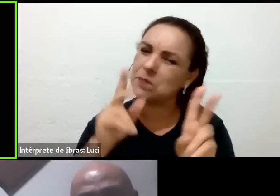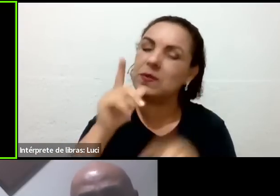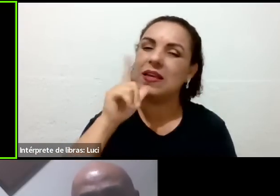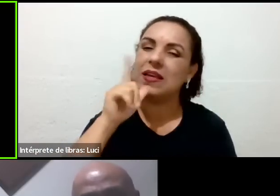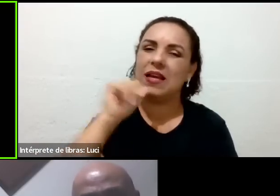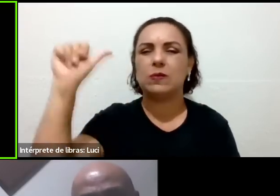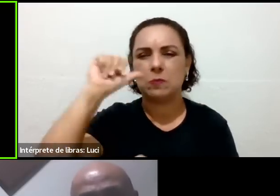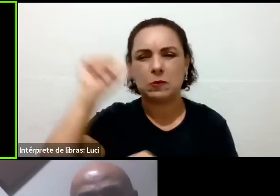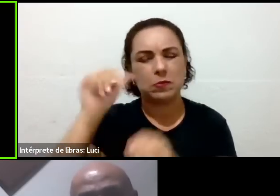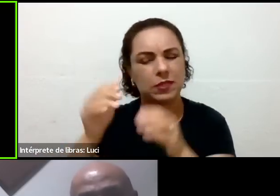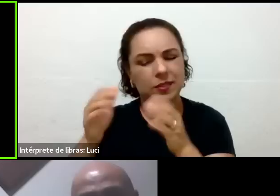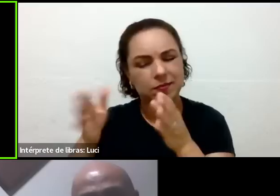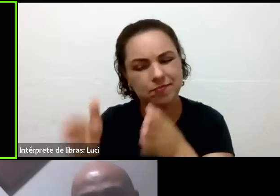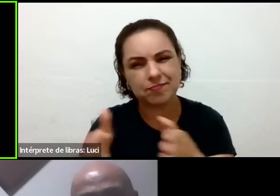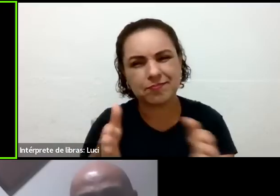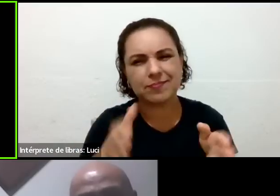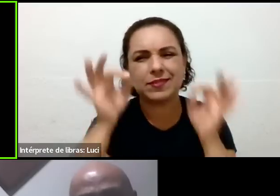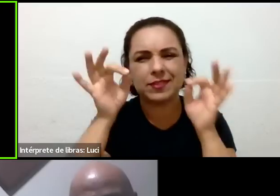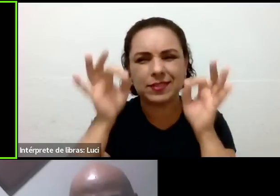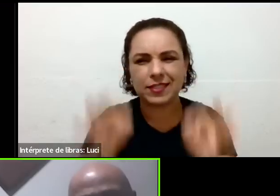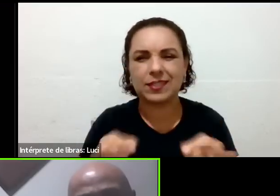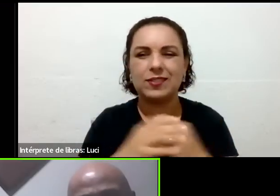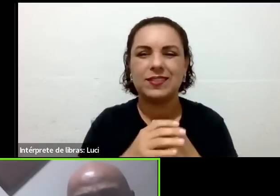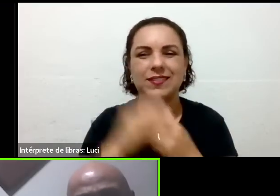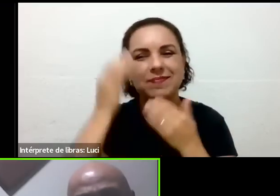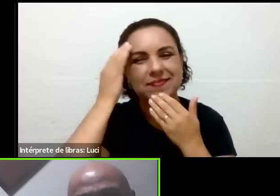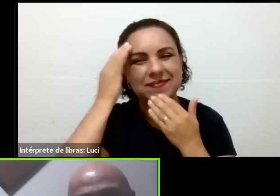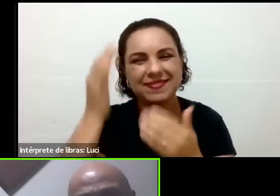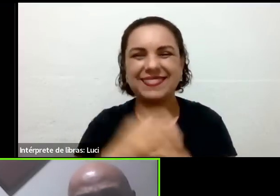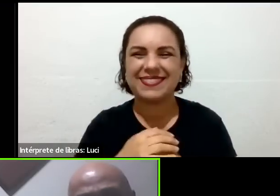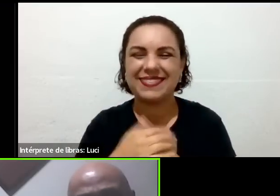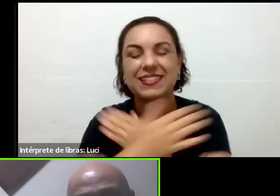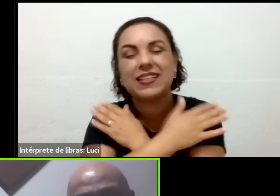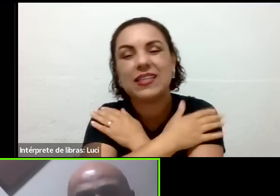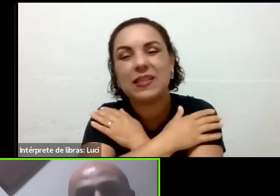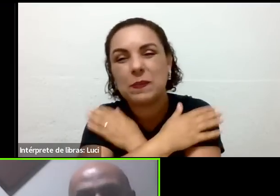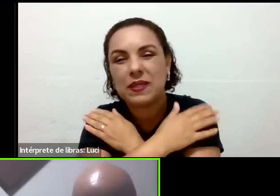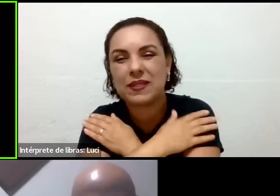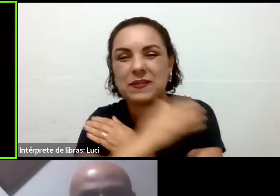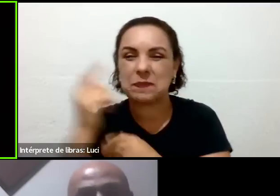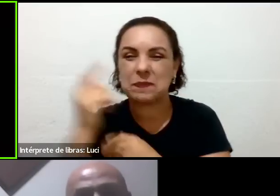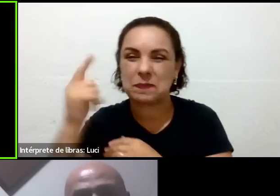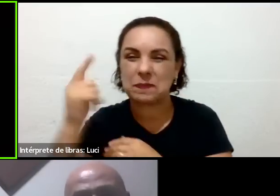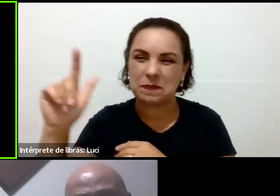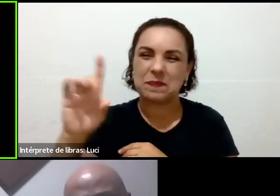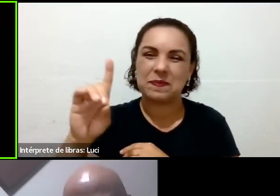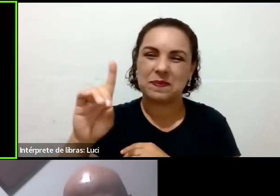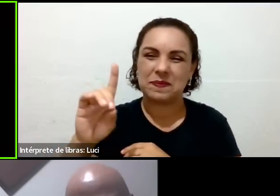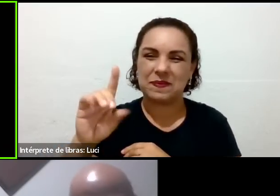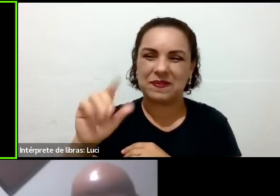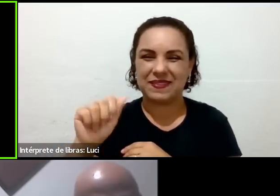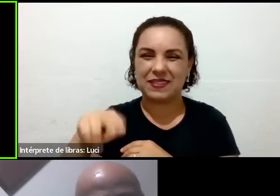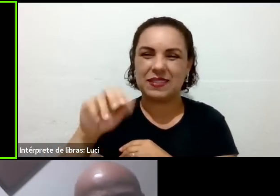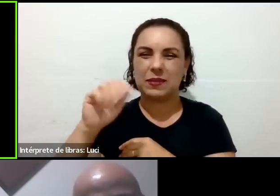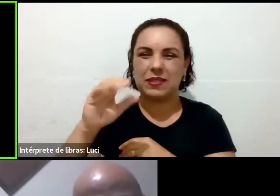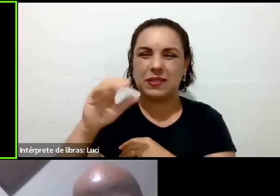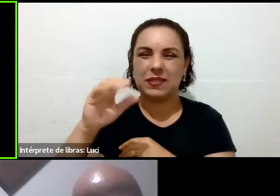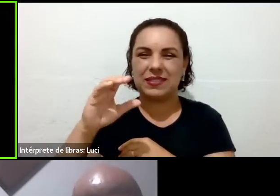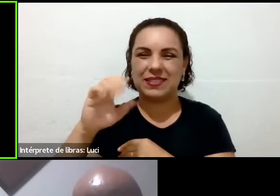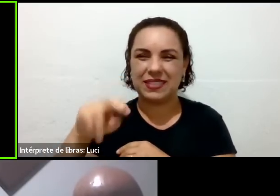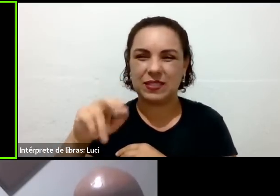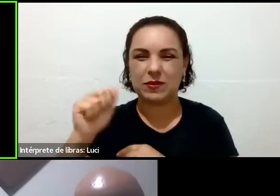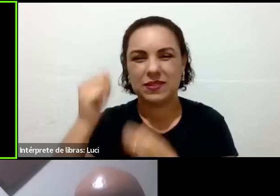abraço ao Damasceno, que sempre está nos apoiando. Boa noite para vocês, até uma próxima oportunidade. noite. Boa noite. Manda ver.